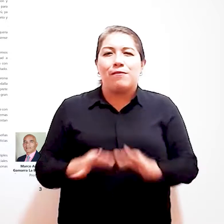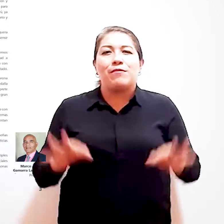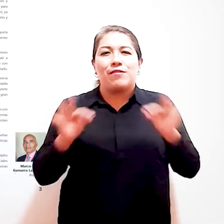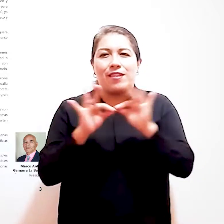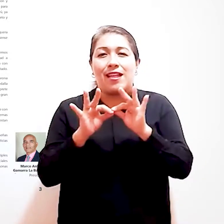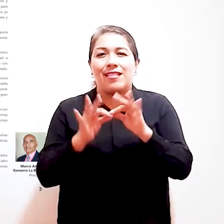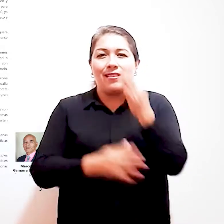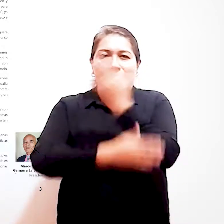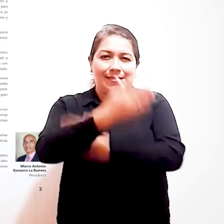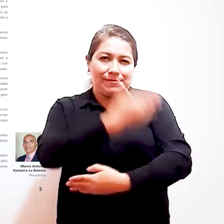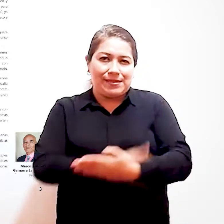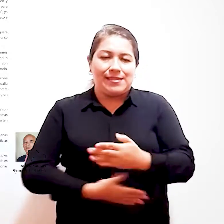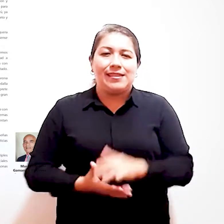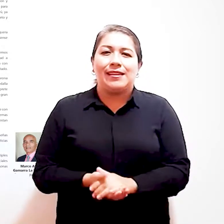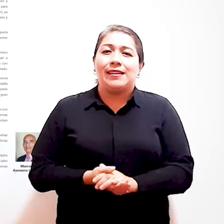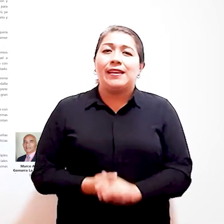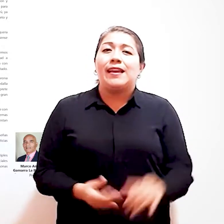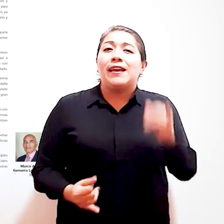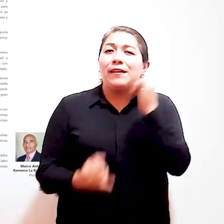discapacidad.